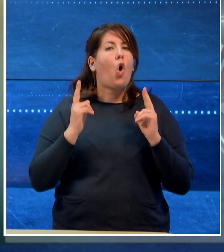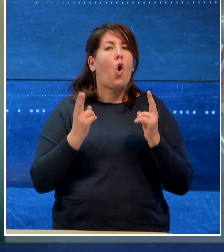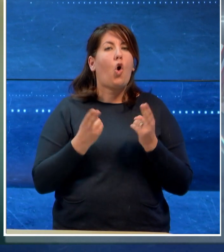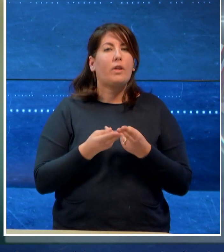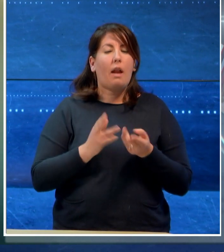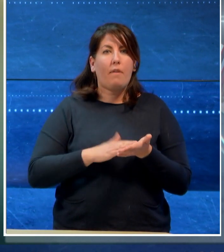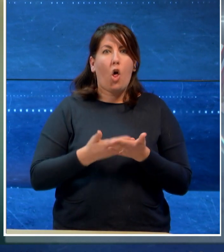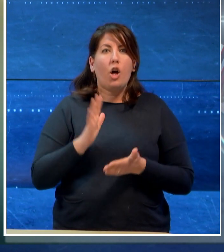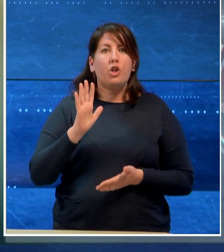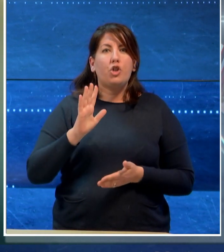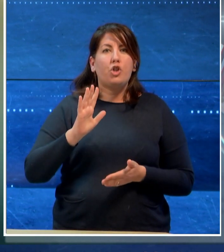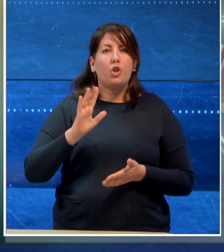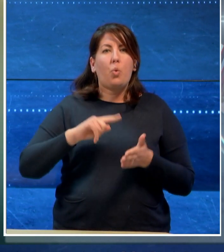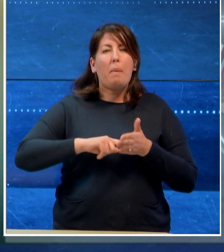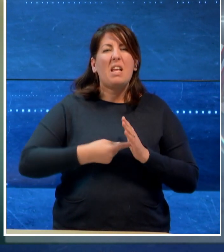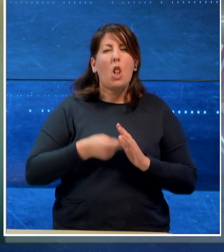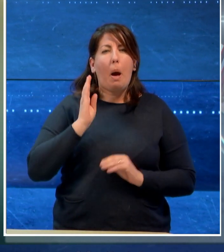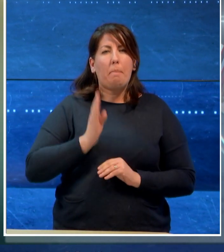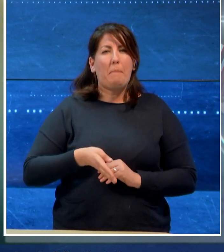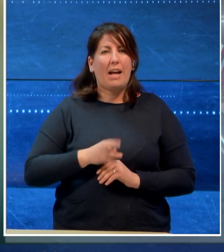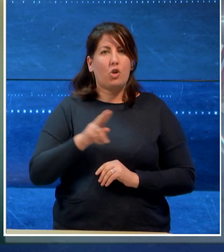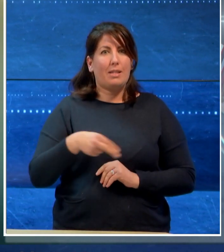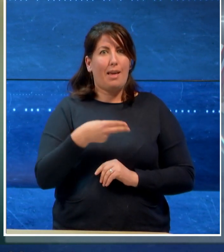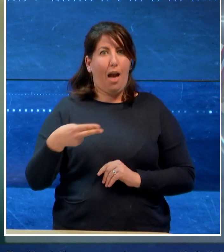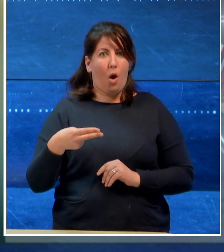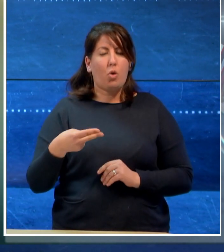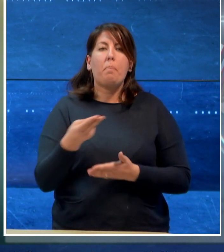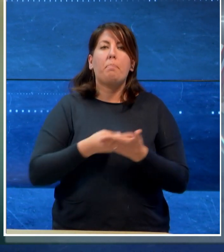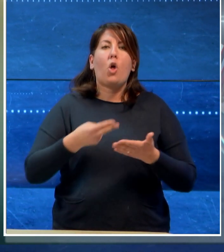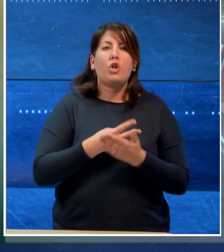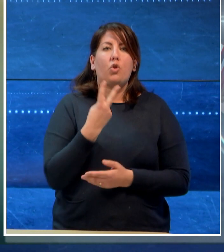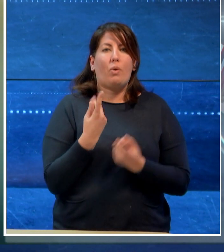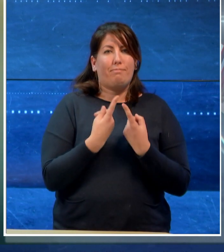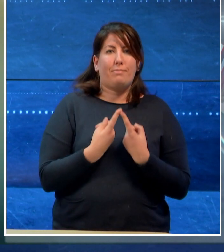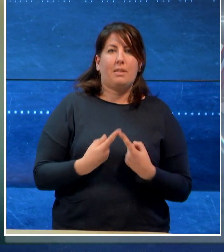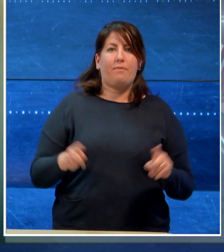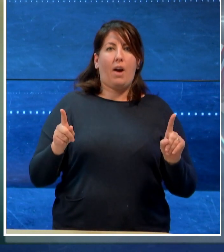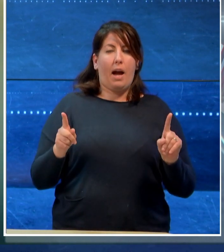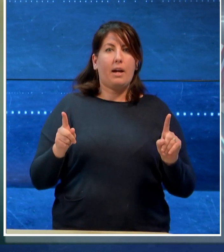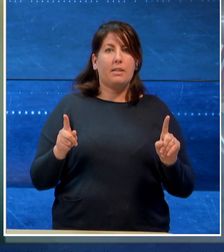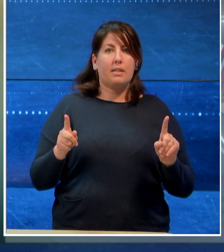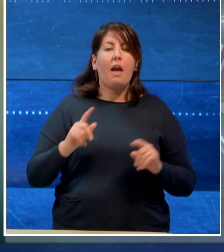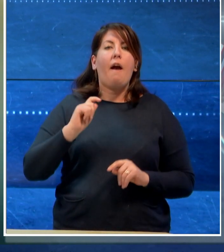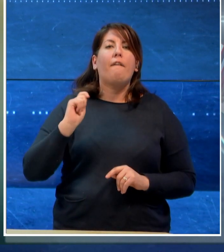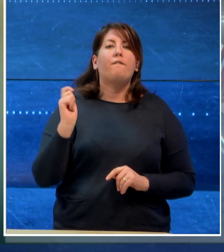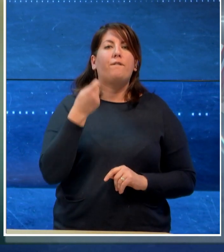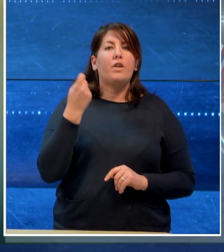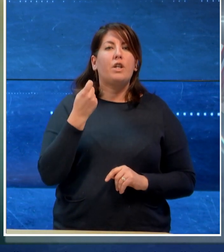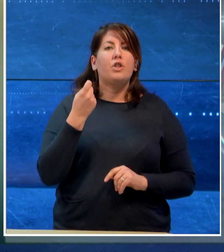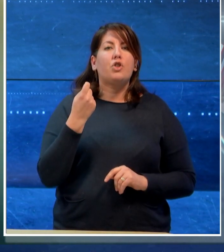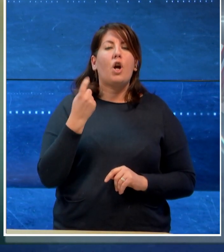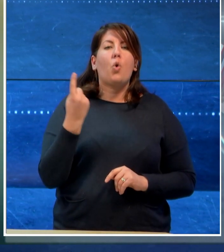milioni e mezzo di euro con due progetti distinti, aggiudicati ad un unico